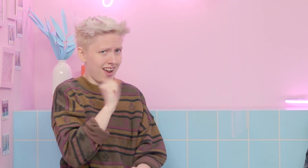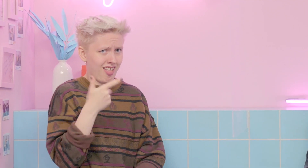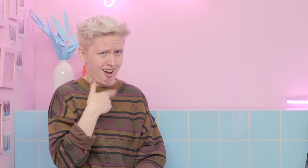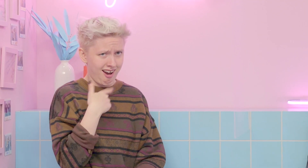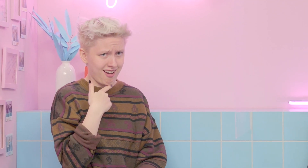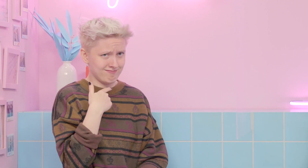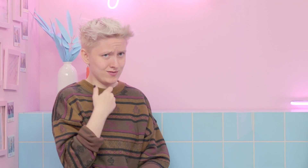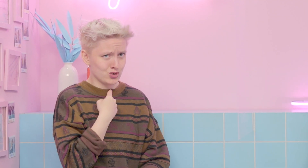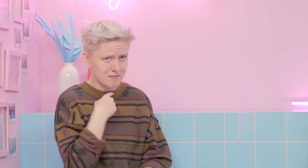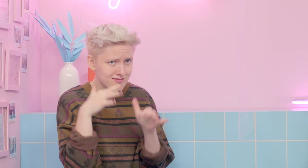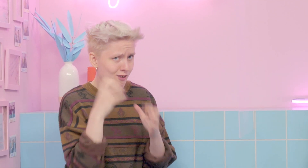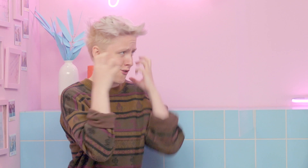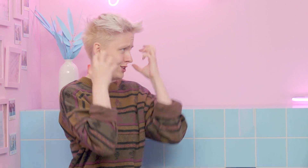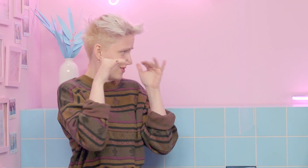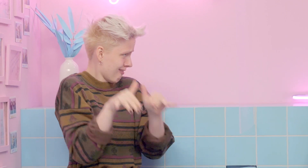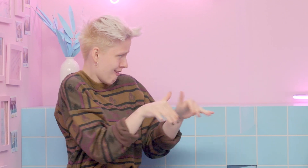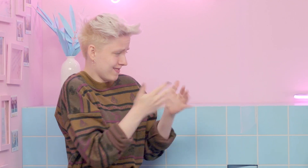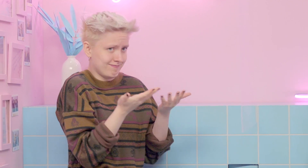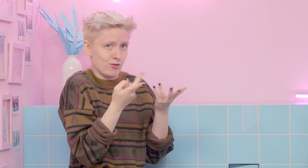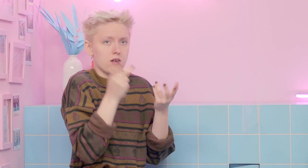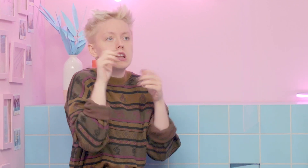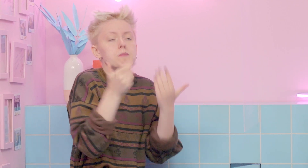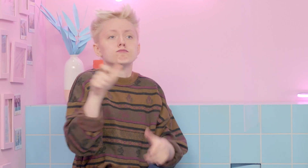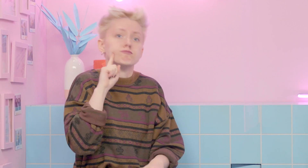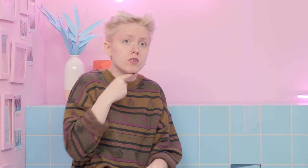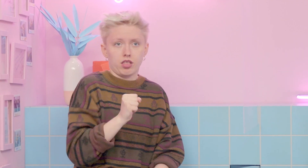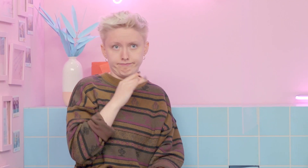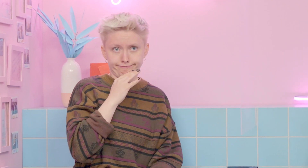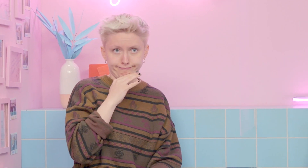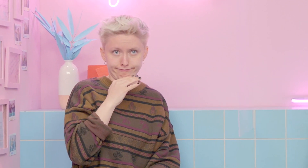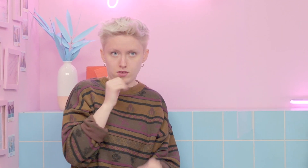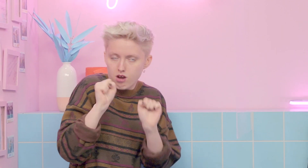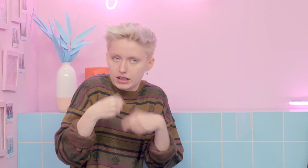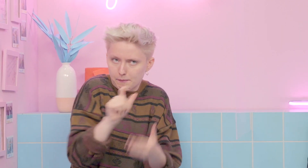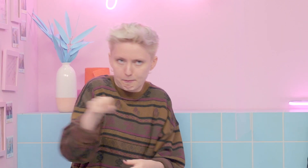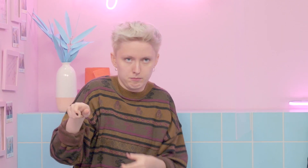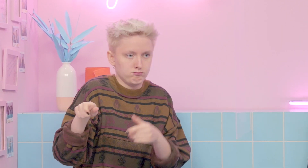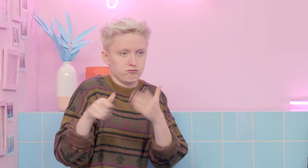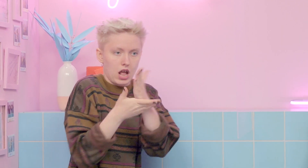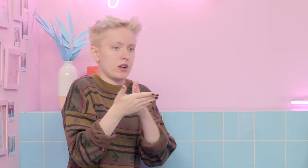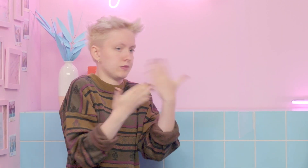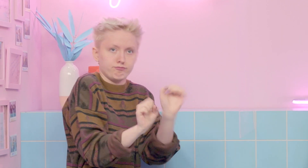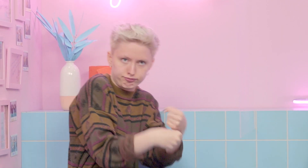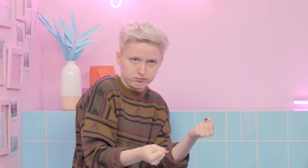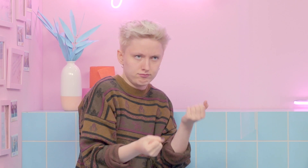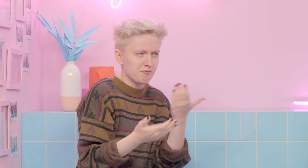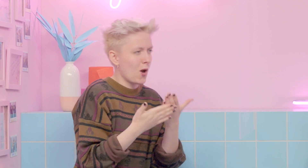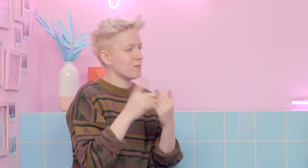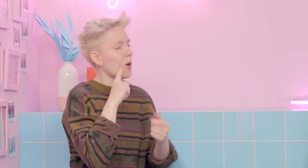nicht lachen zu können. Aber wir lachen doch, wir machen auch Geräusche. Und natürlich gibt es auch taube Menschen, die sprechen können und wollen. Und daher ist das wirklich nicht